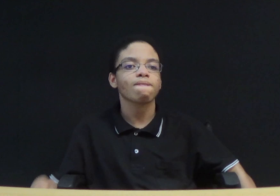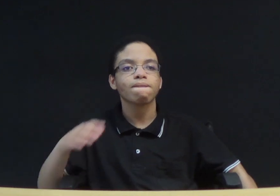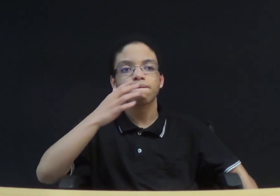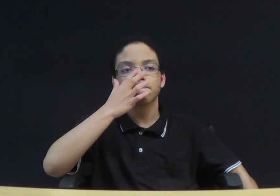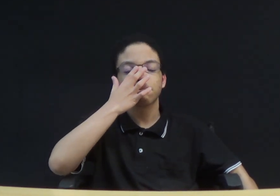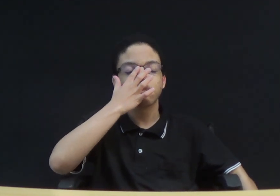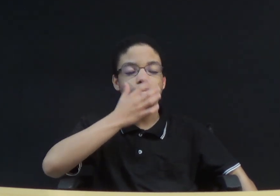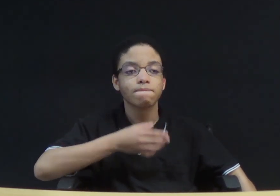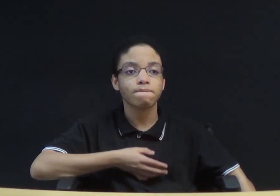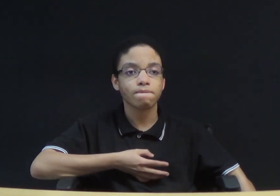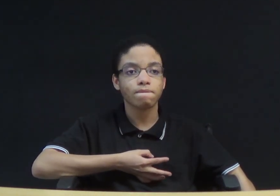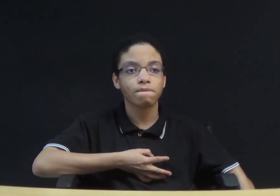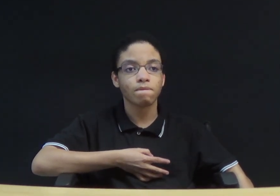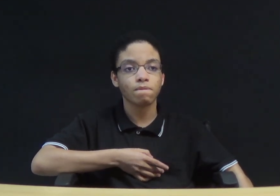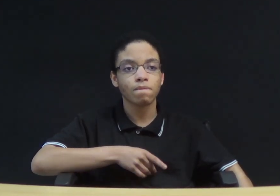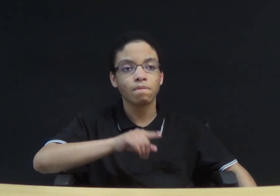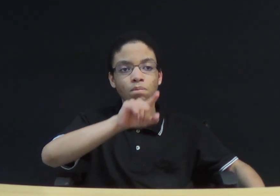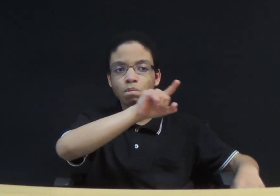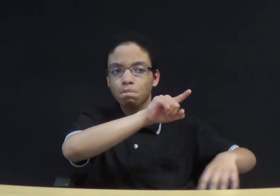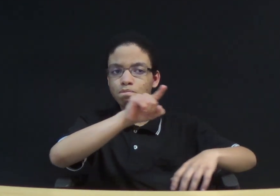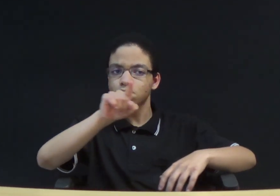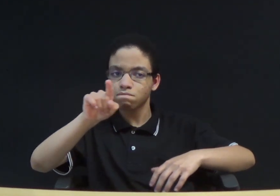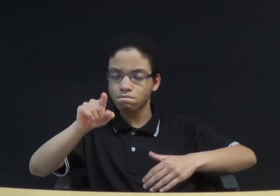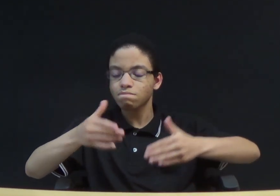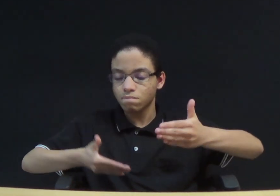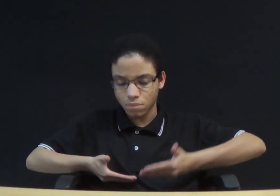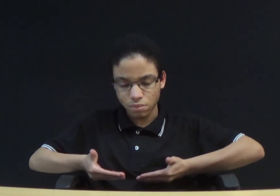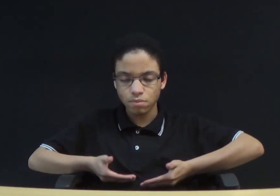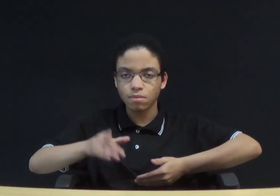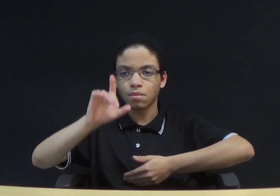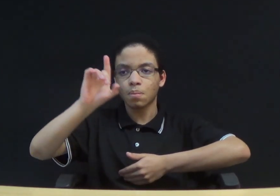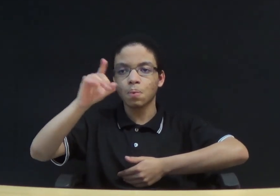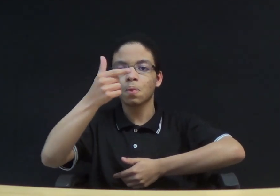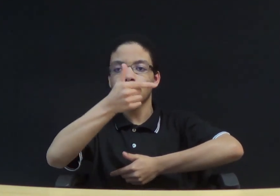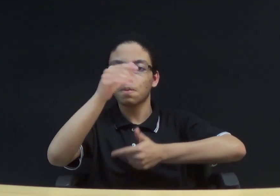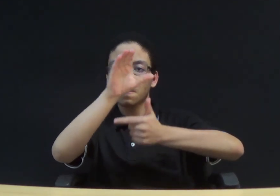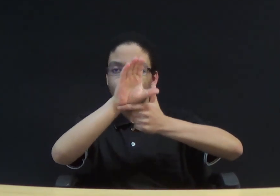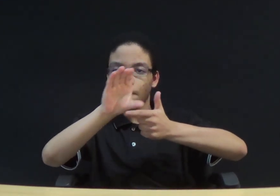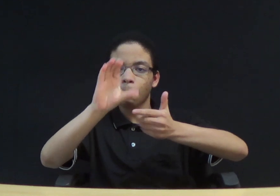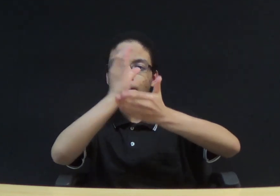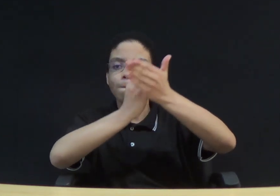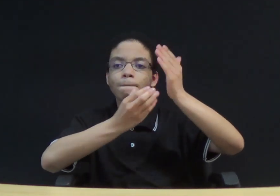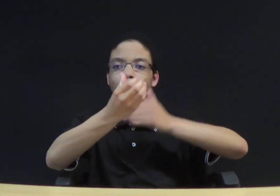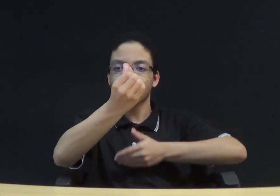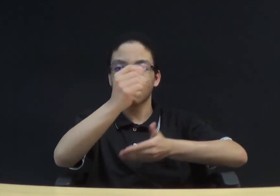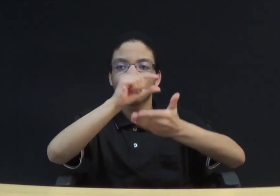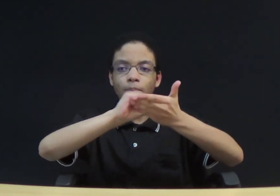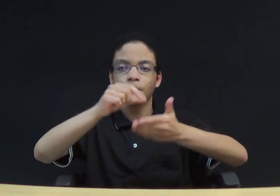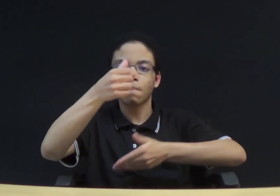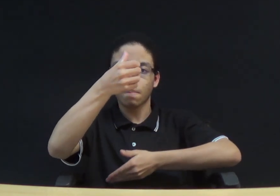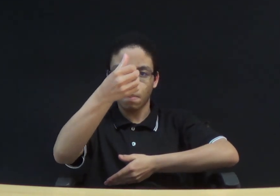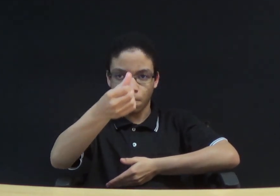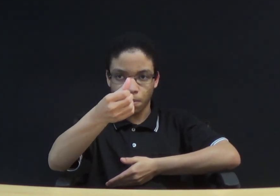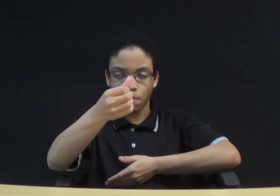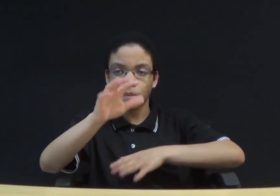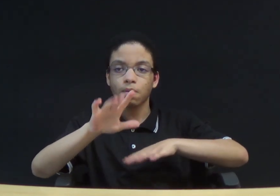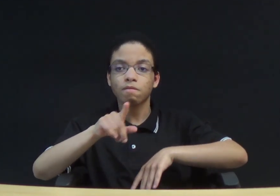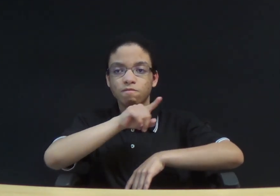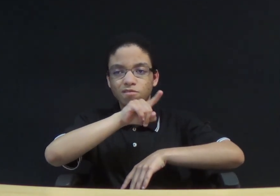Conhecidos como servos de Deus. 2 Coríntios capítulo 6, versículo 6. Em pureza,